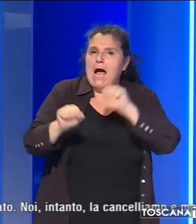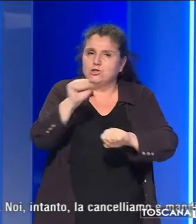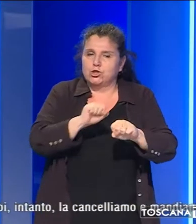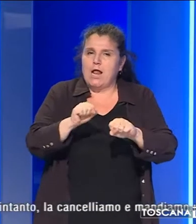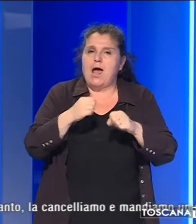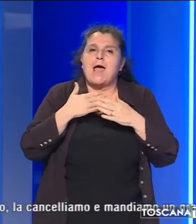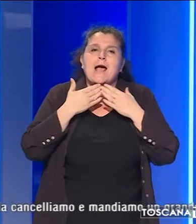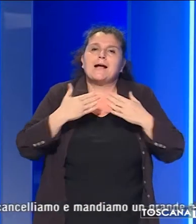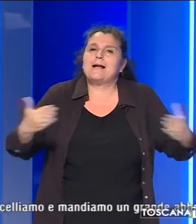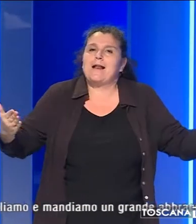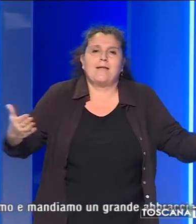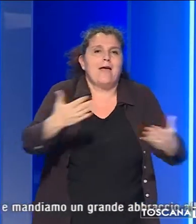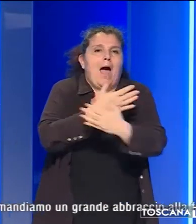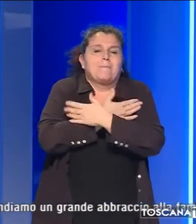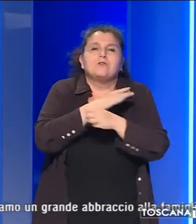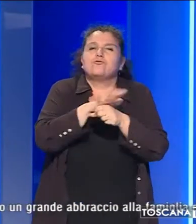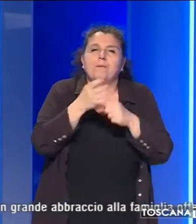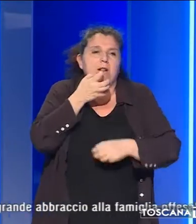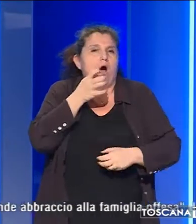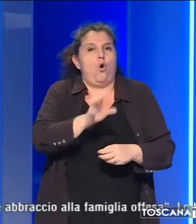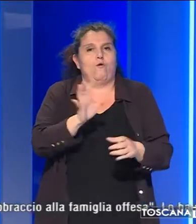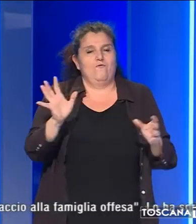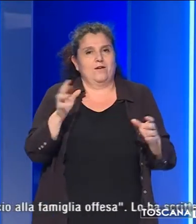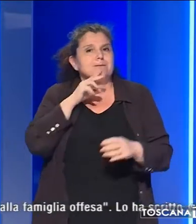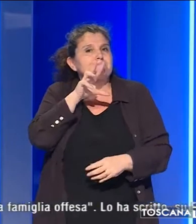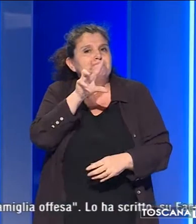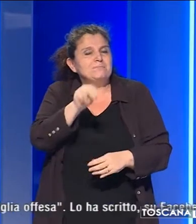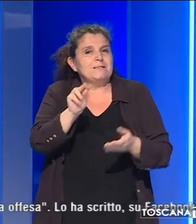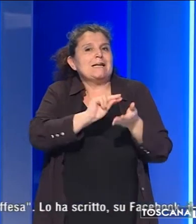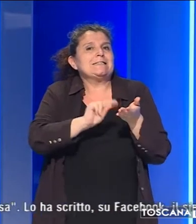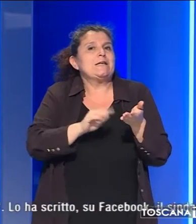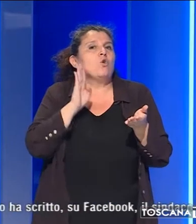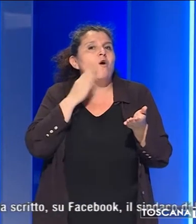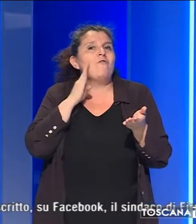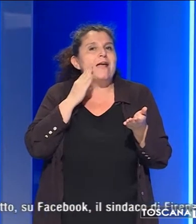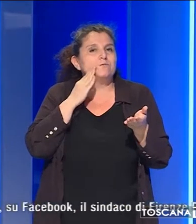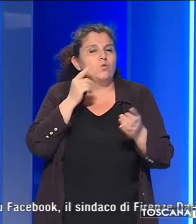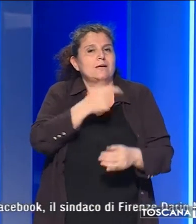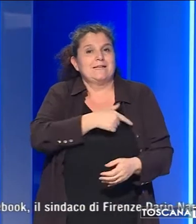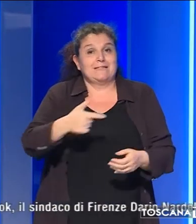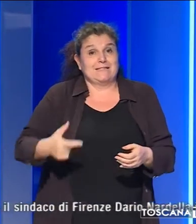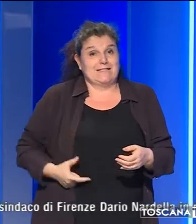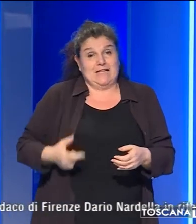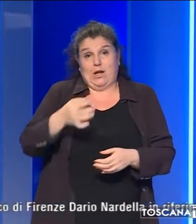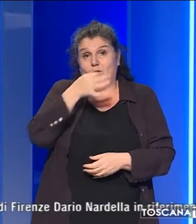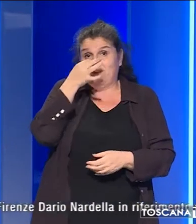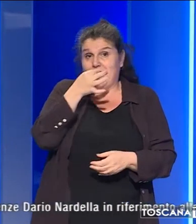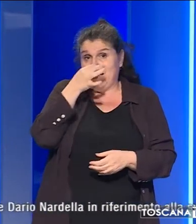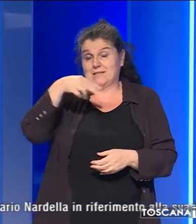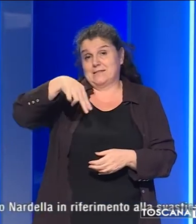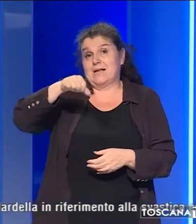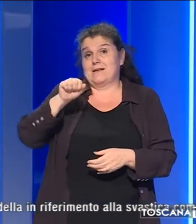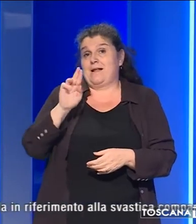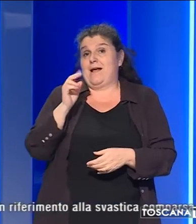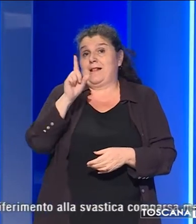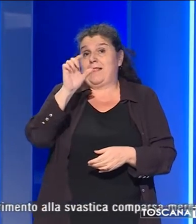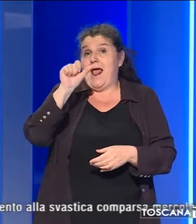grande abbraccio alla famiglia offesa. Lo ha scritto su Facebook il sindaco di Firenze, Dario